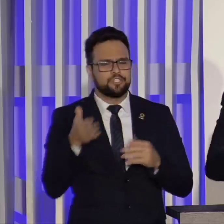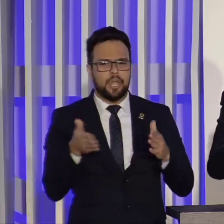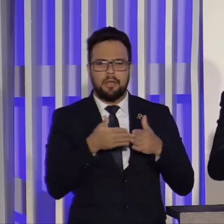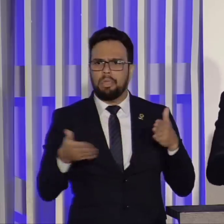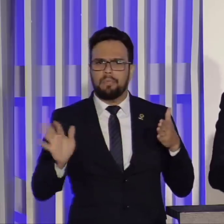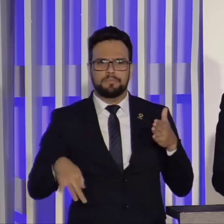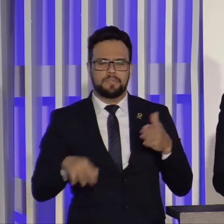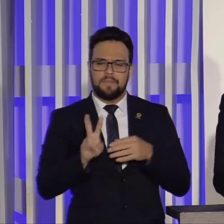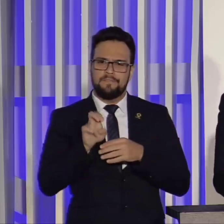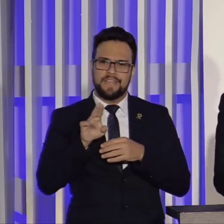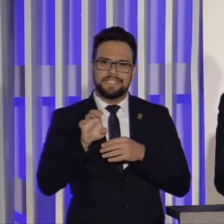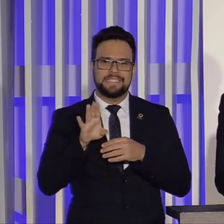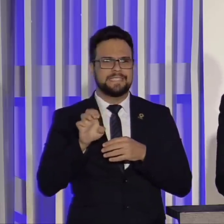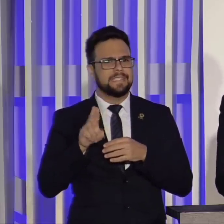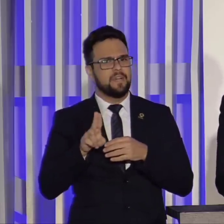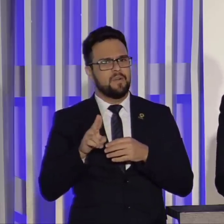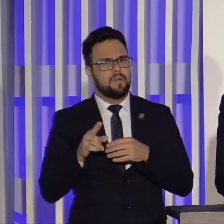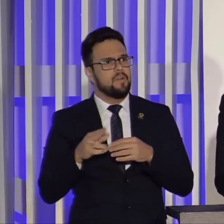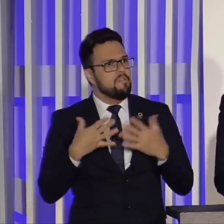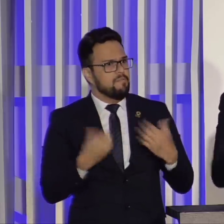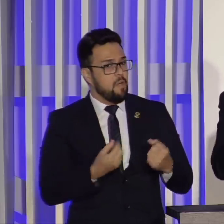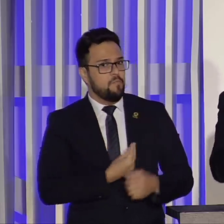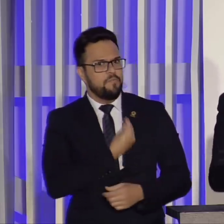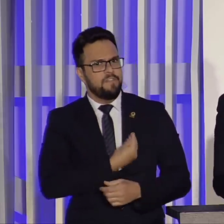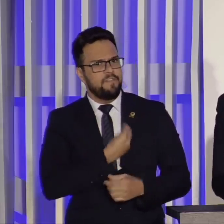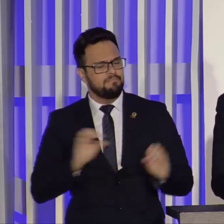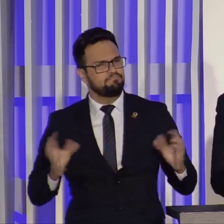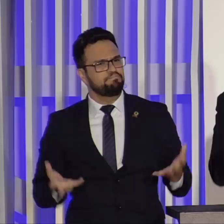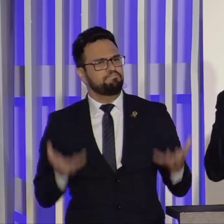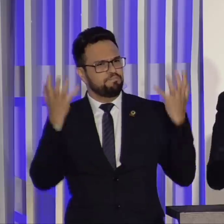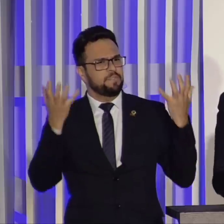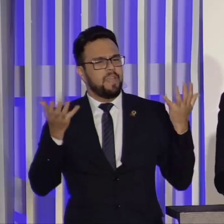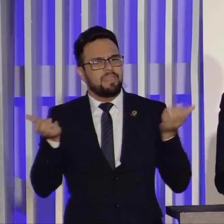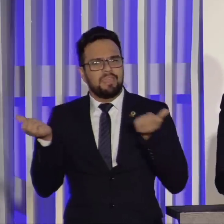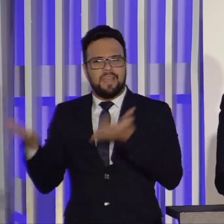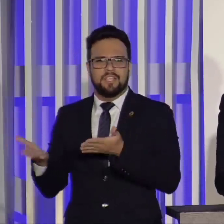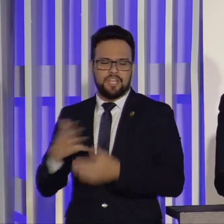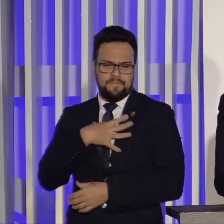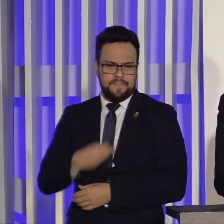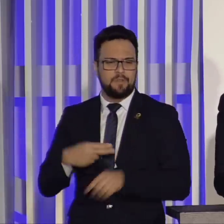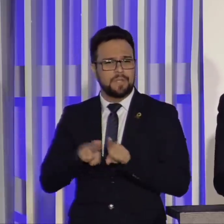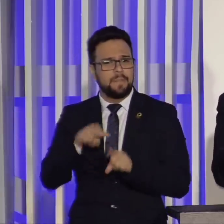Vamos viver intensamente os últimos dias para deixar para os nossos filhos e netos